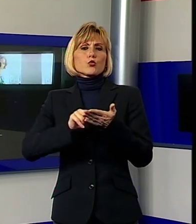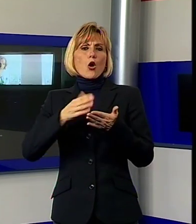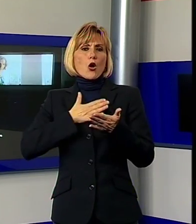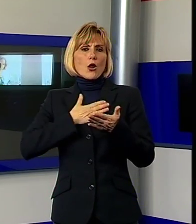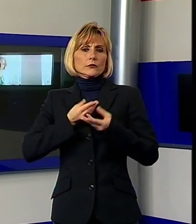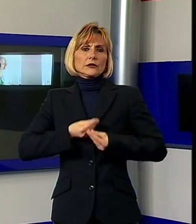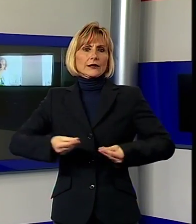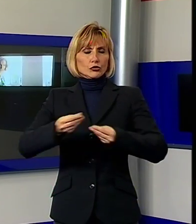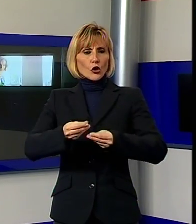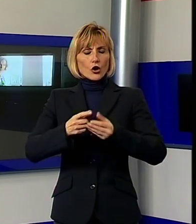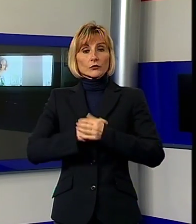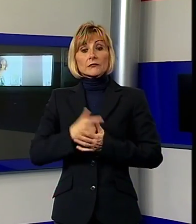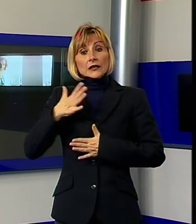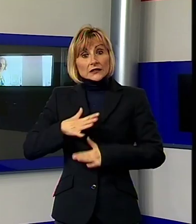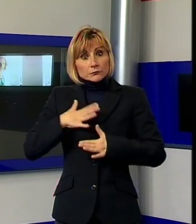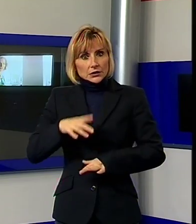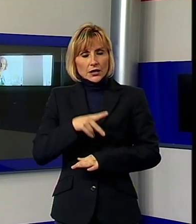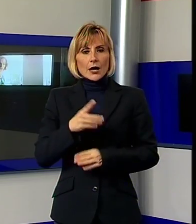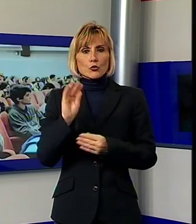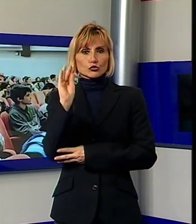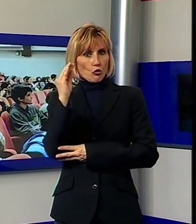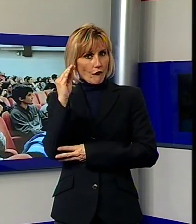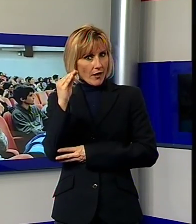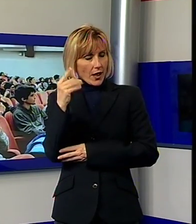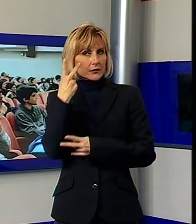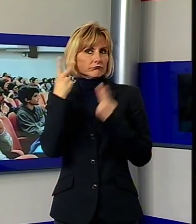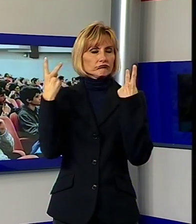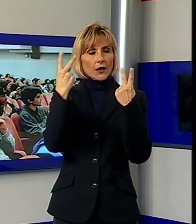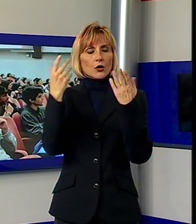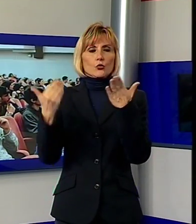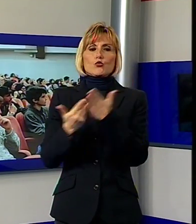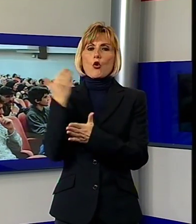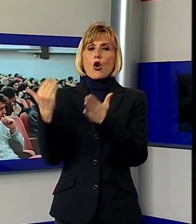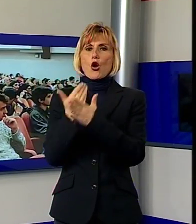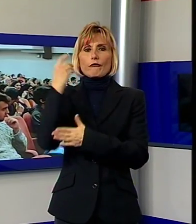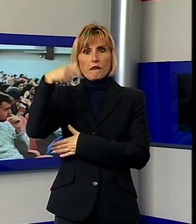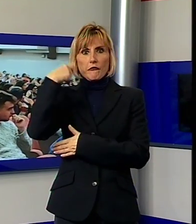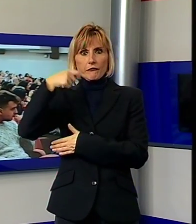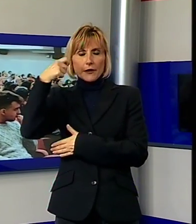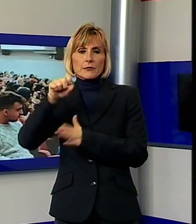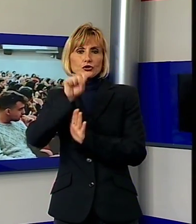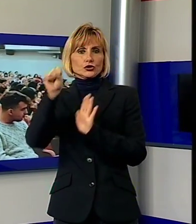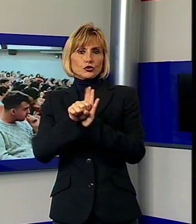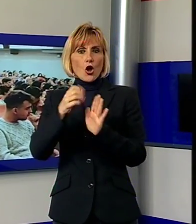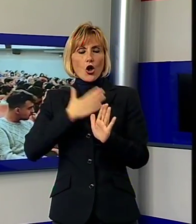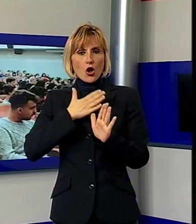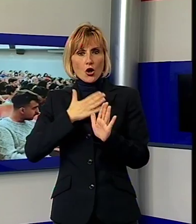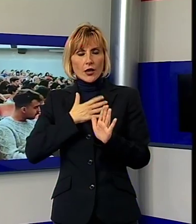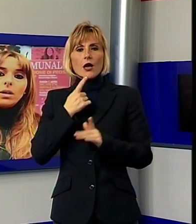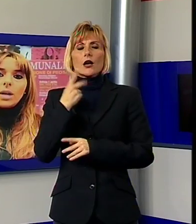apprezzare anche questa nuova rappresentazione di quello che è la nostra storia. mediante una